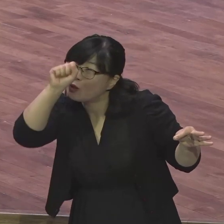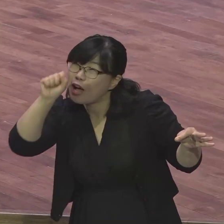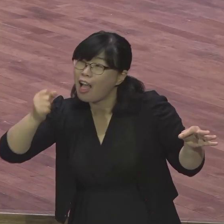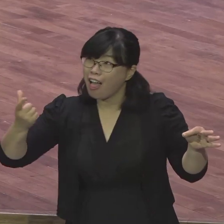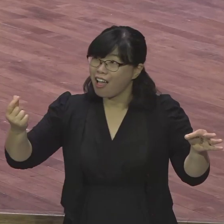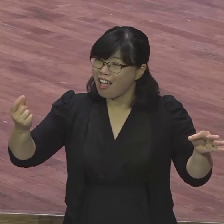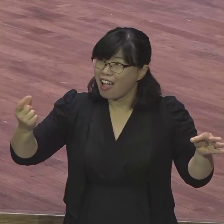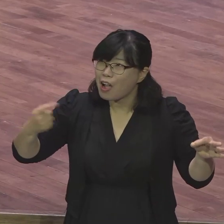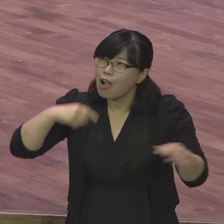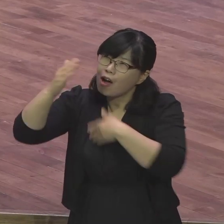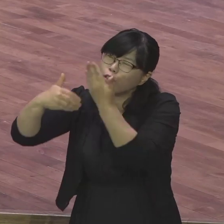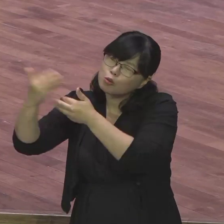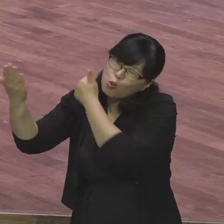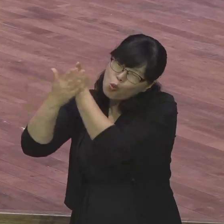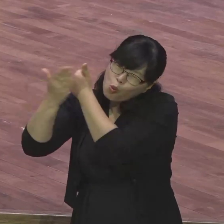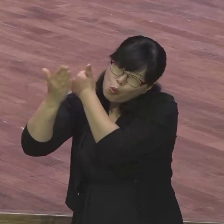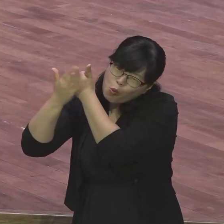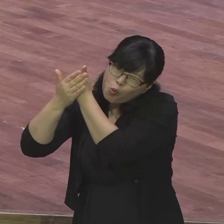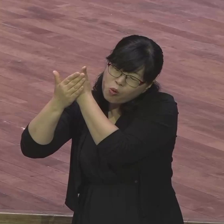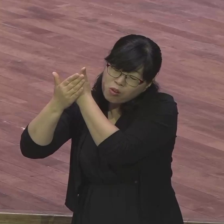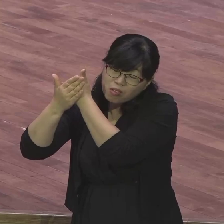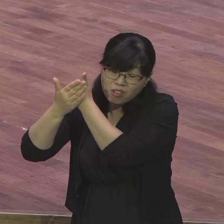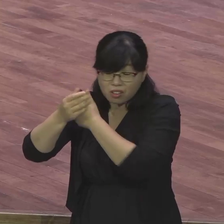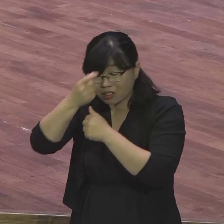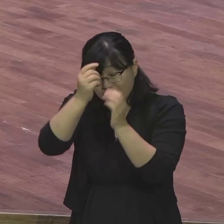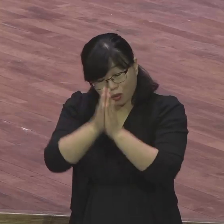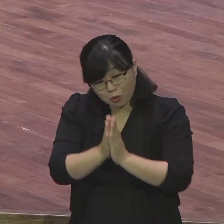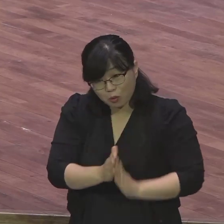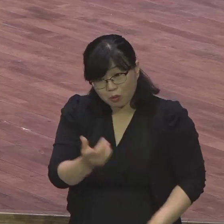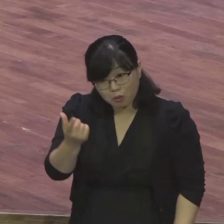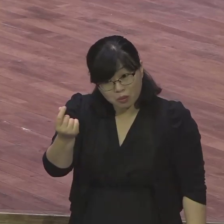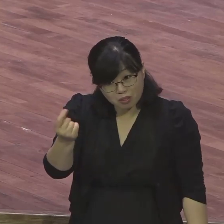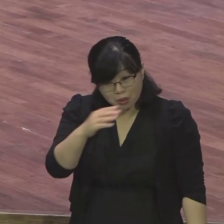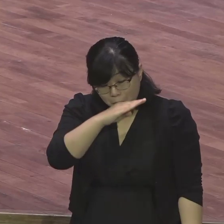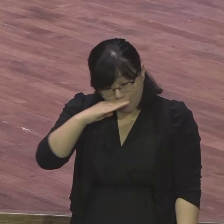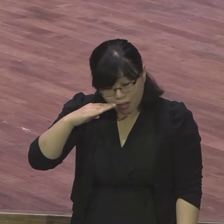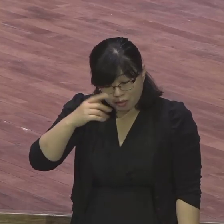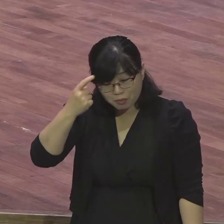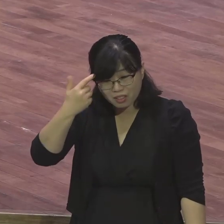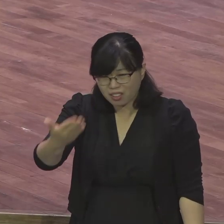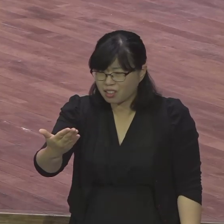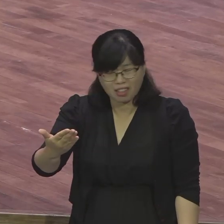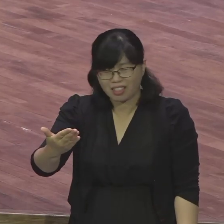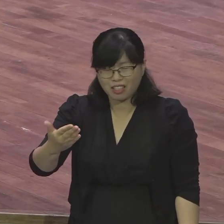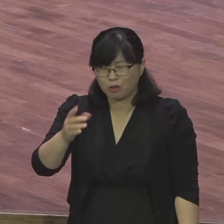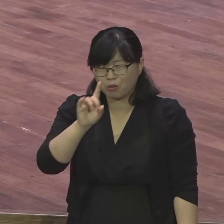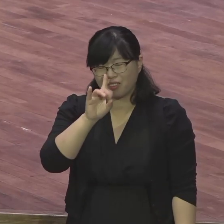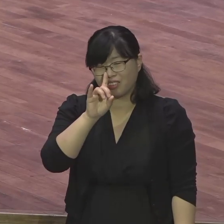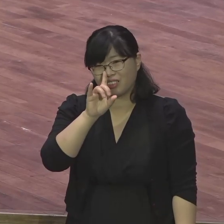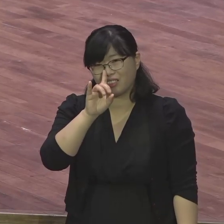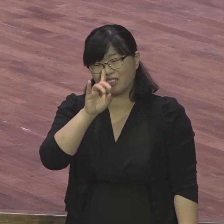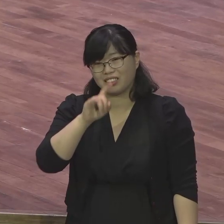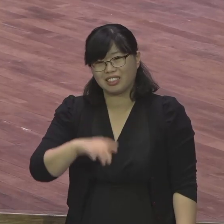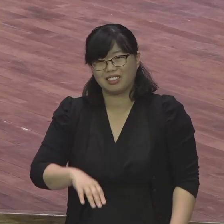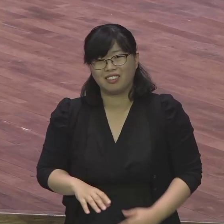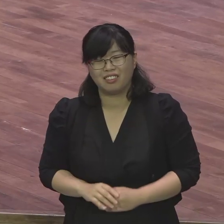그런 심지 않고 거두려고 하는 그런 공짜 그런 하나님 아니에요 하나님 그런 분 아니에요